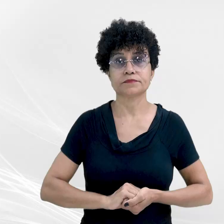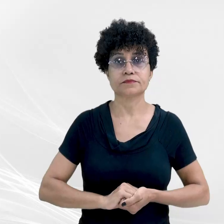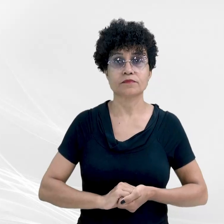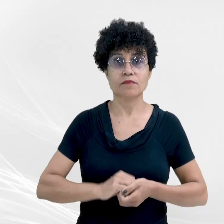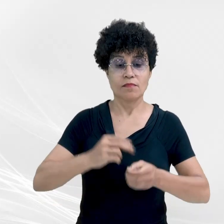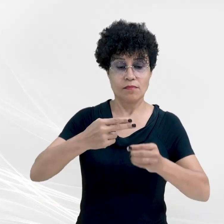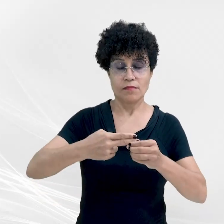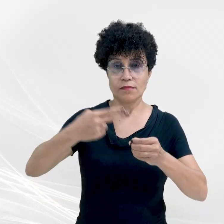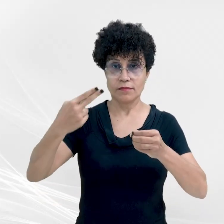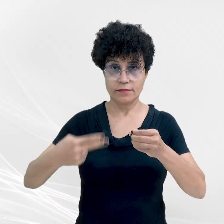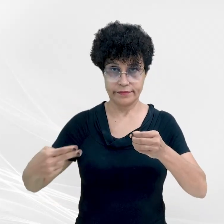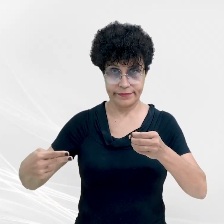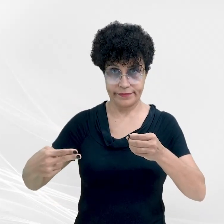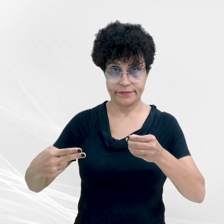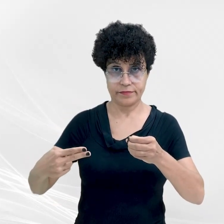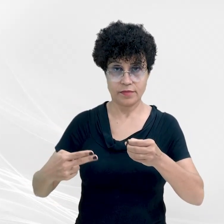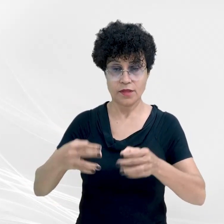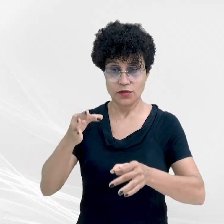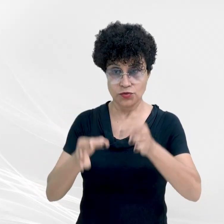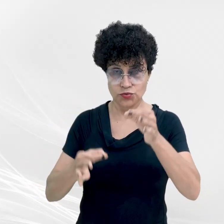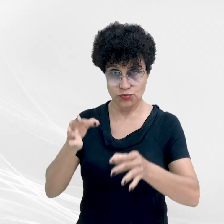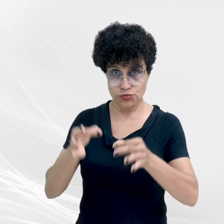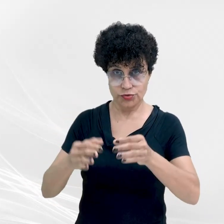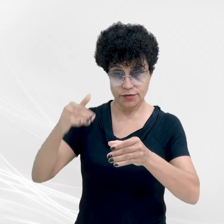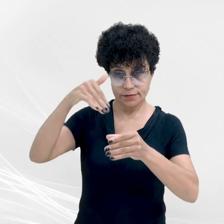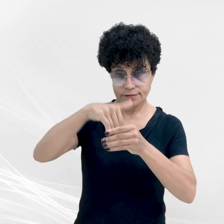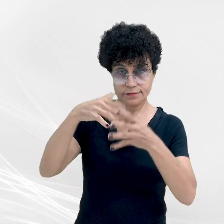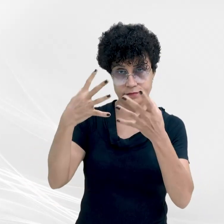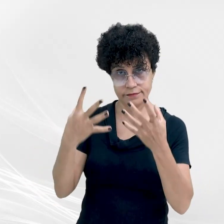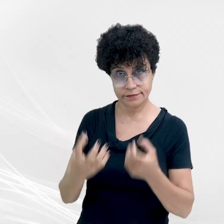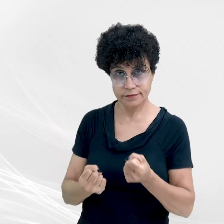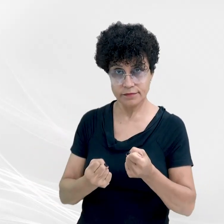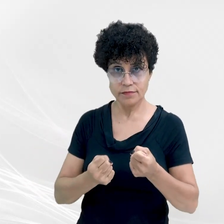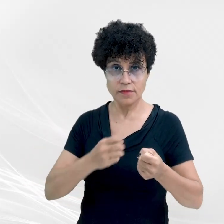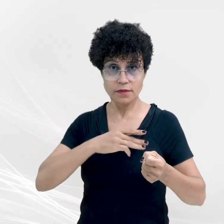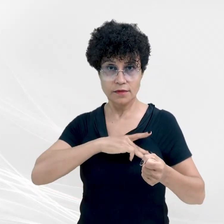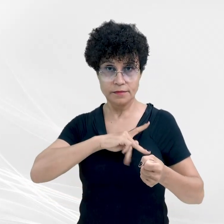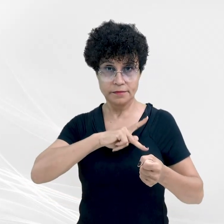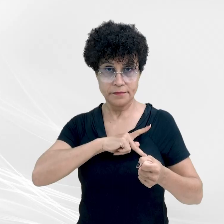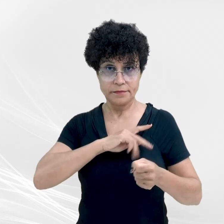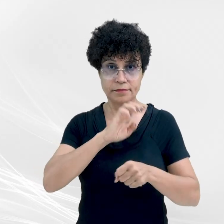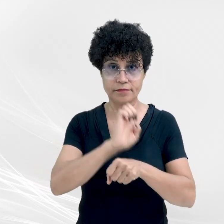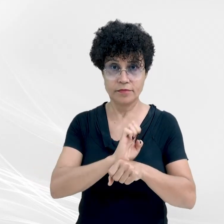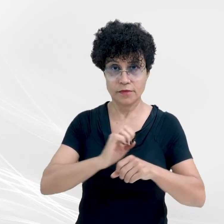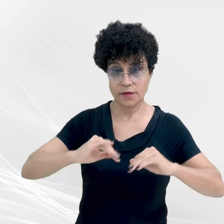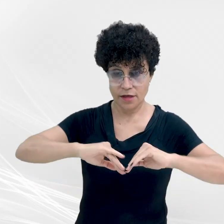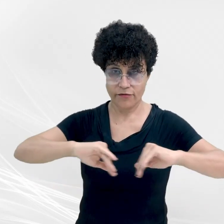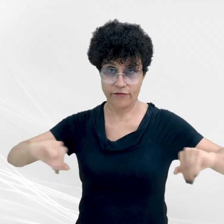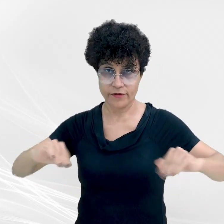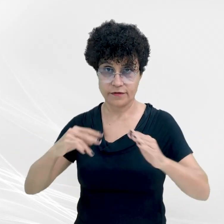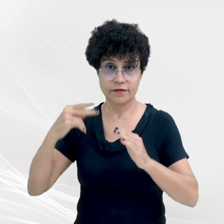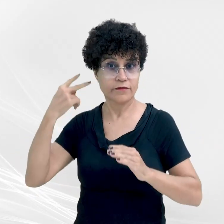Nova Nazaré, Justiça Eleitoral, acolhe pedido do MPE e afasta vereador das funções.